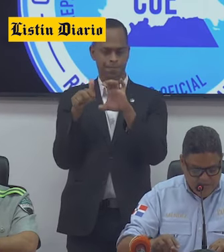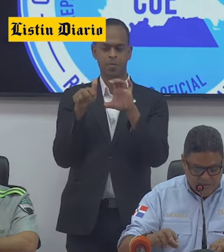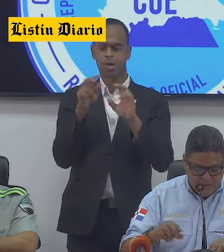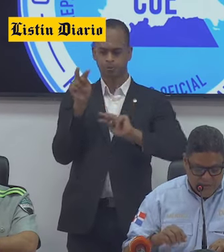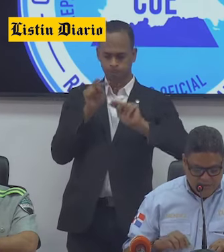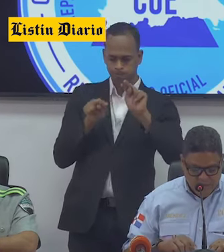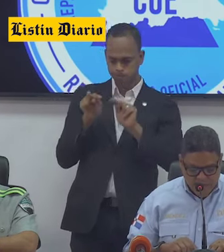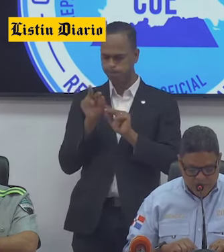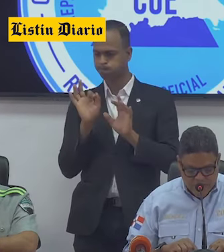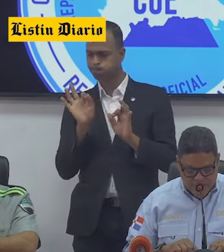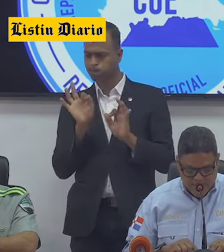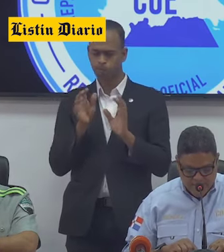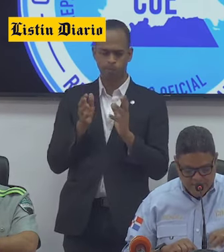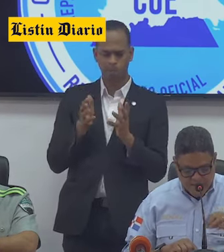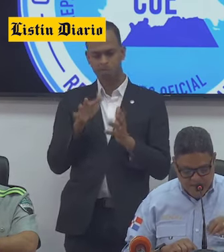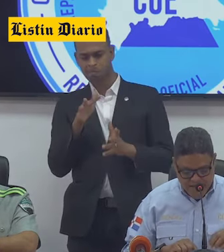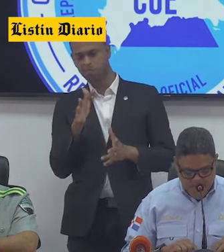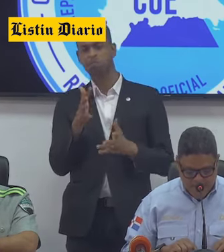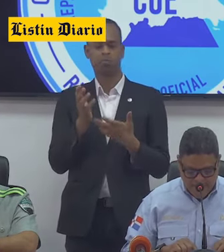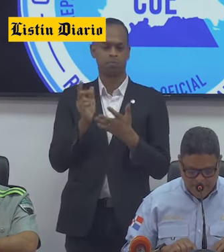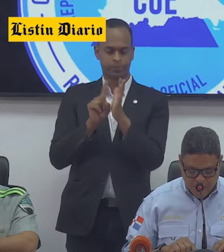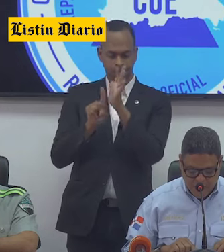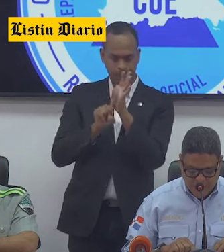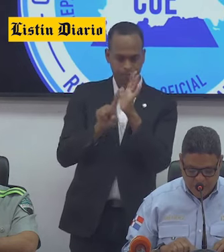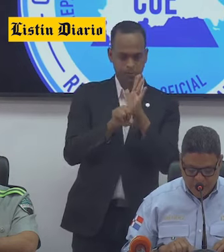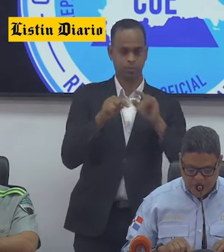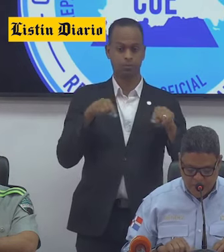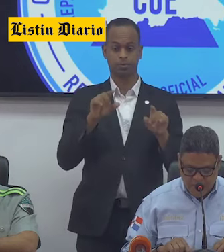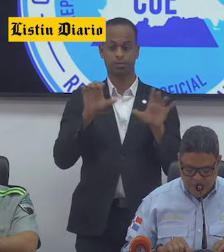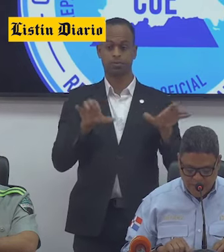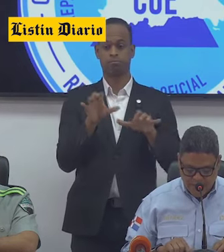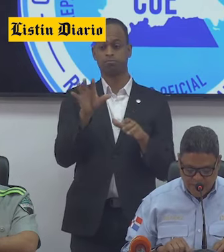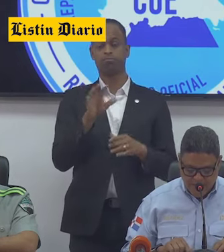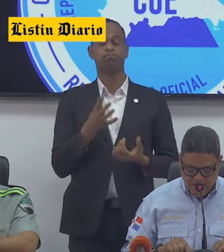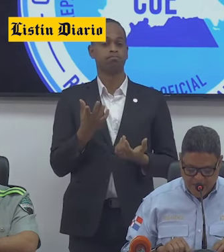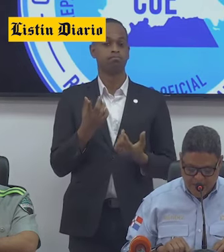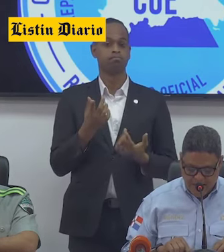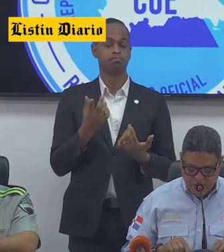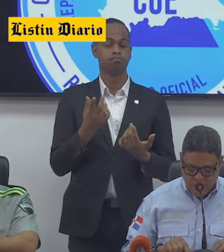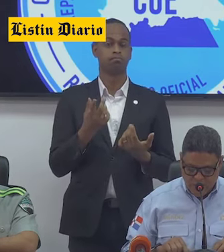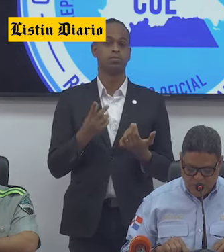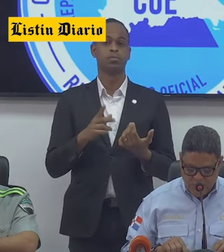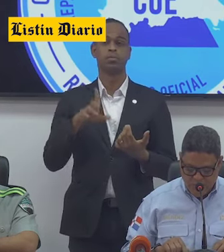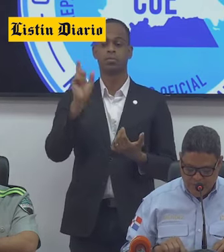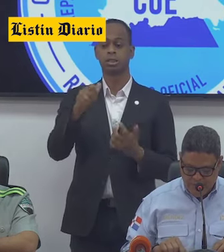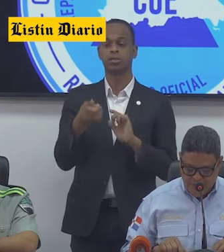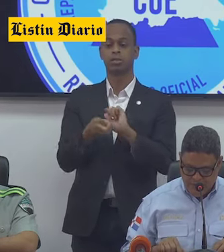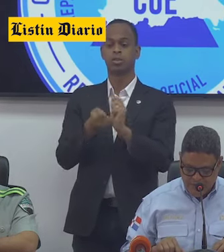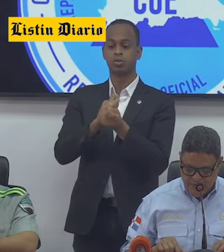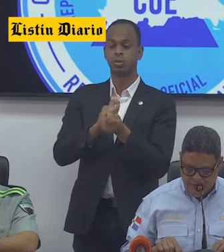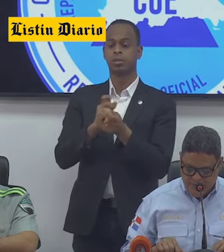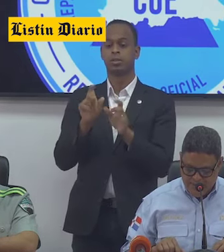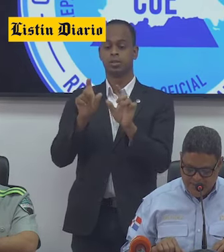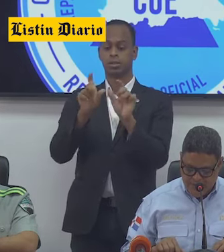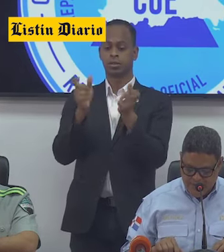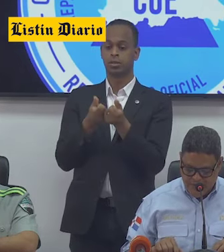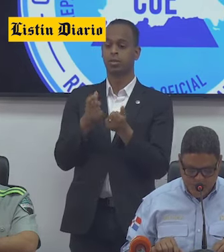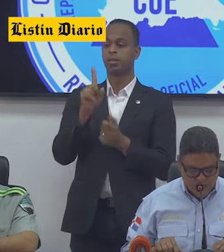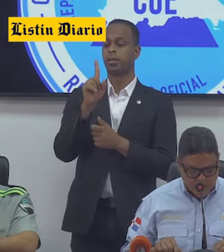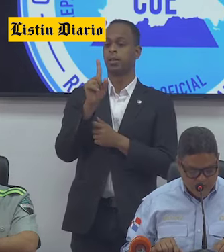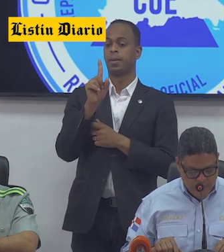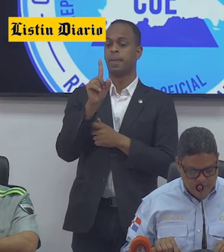interurbano a nivel nacional, en operativo donde se ordenó la sustitución y o reparación de 1